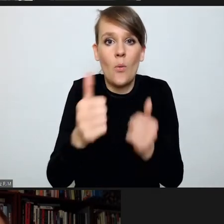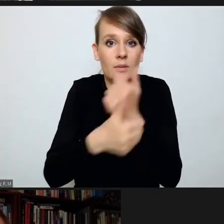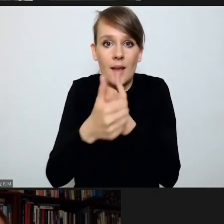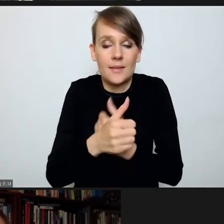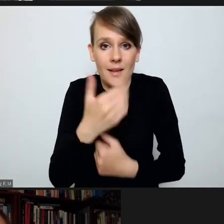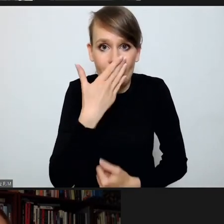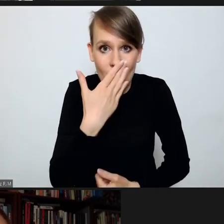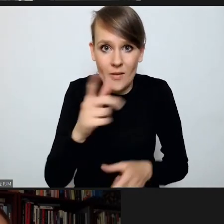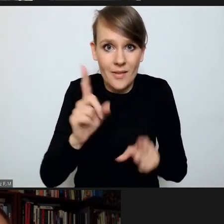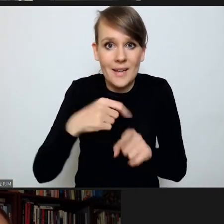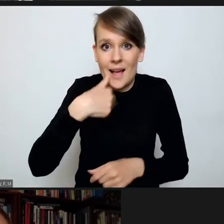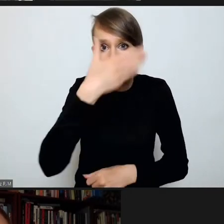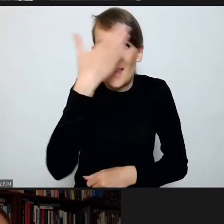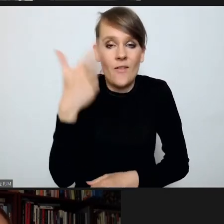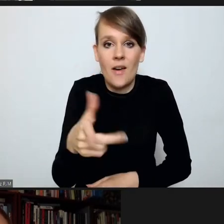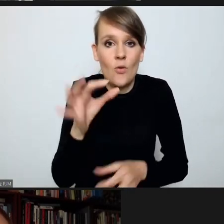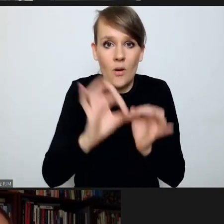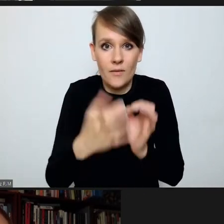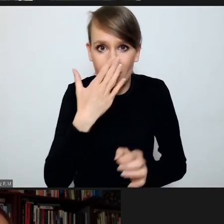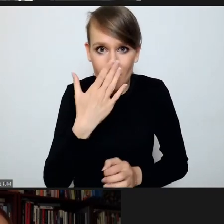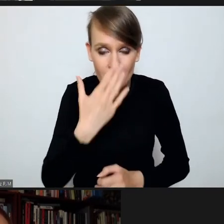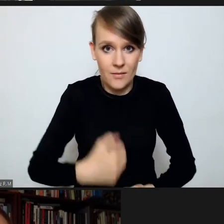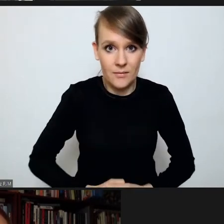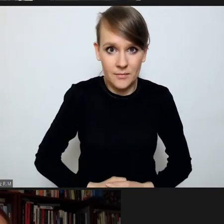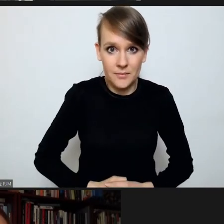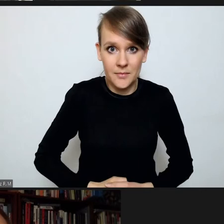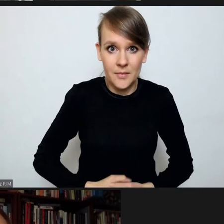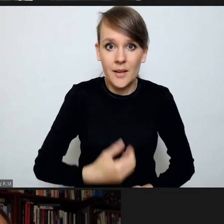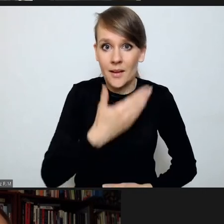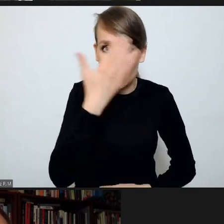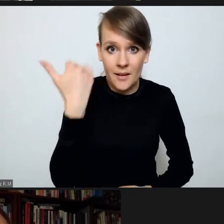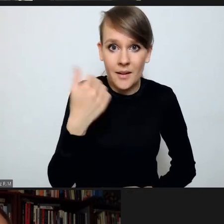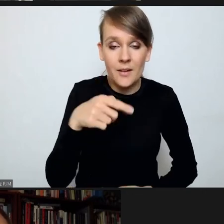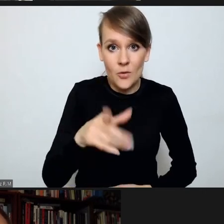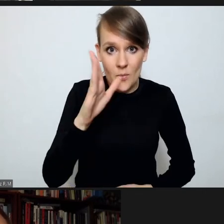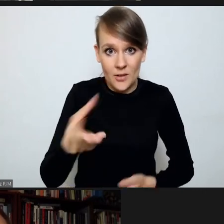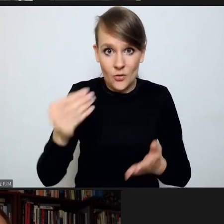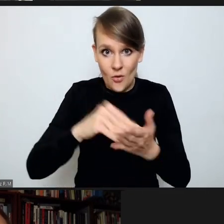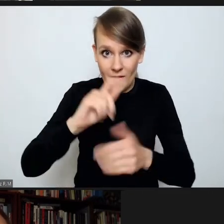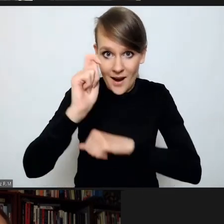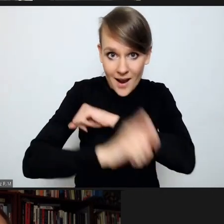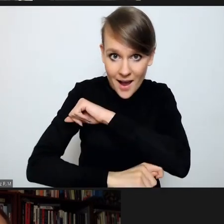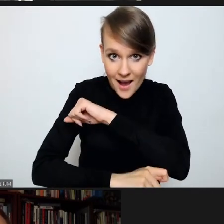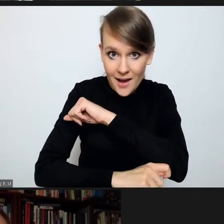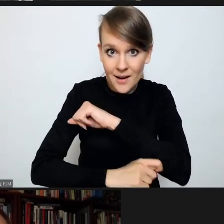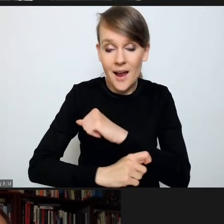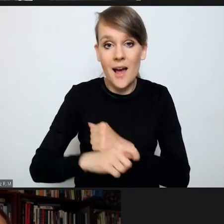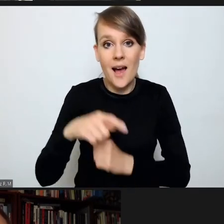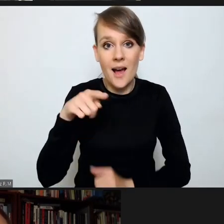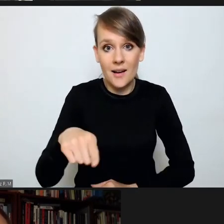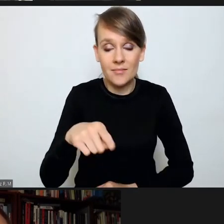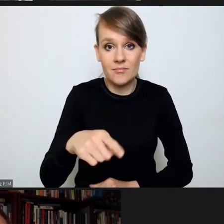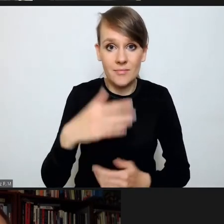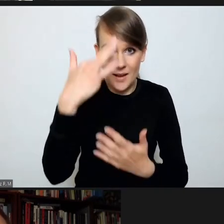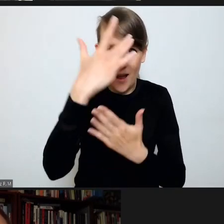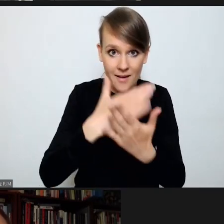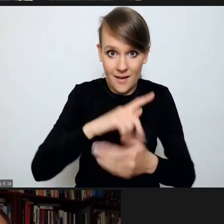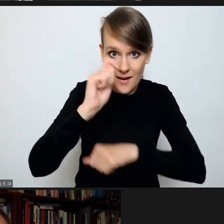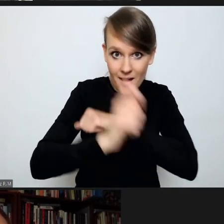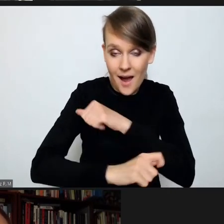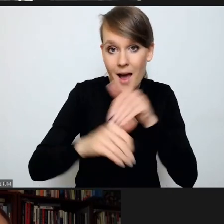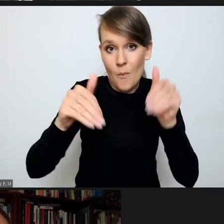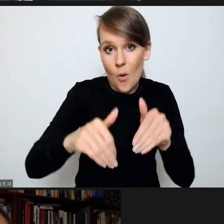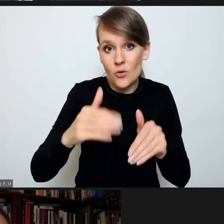ani też nie wiem, na czym ona dokładnie polega. Czy chodzi o to, że to ma być dodatkowa kara, jeszcze jedna, obywatelogu kar, czy to też ma być